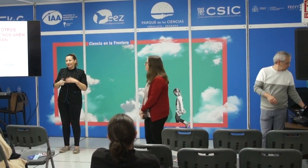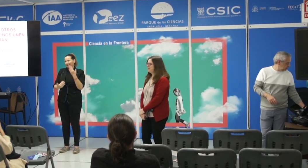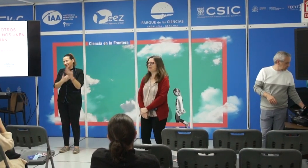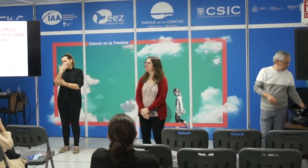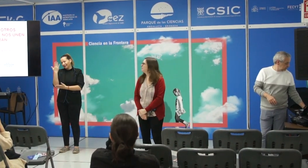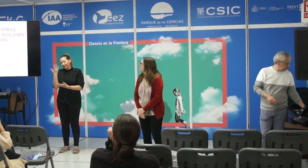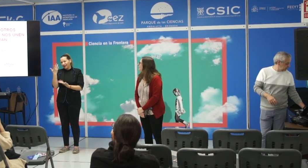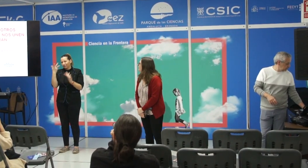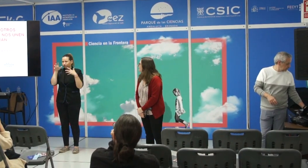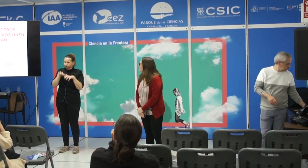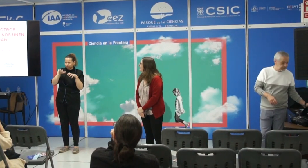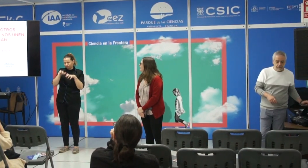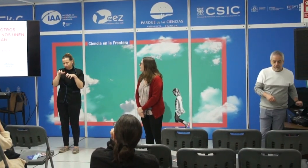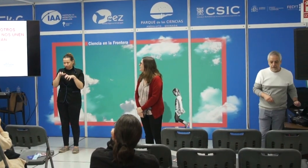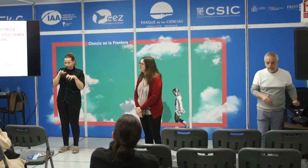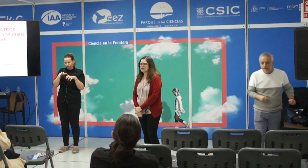desapacible.